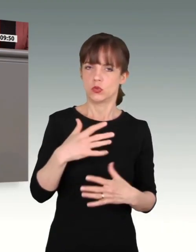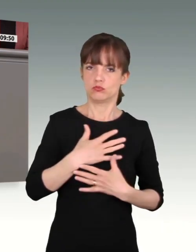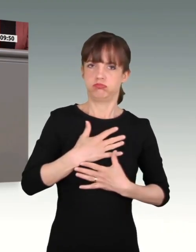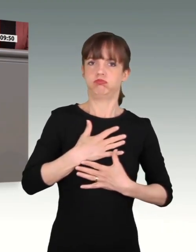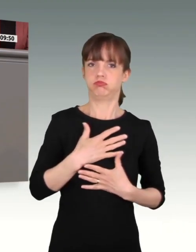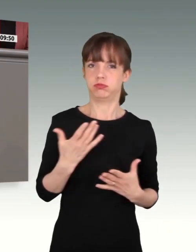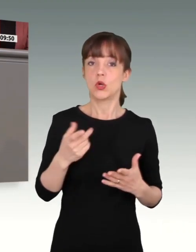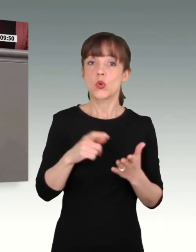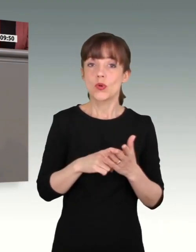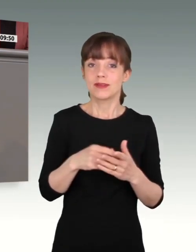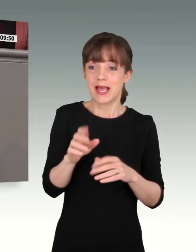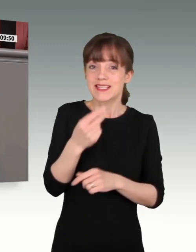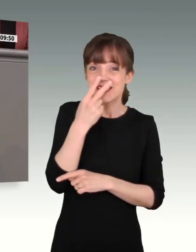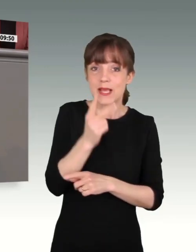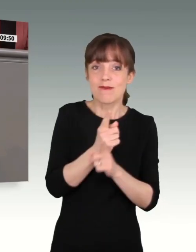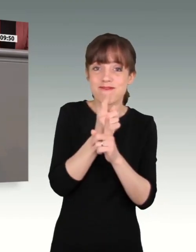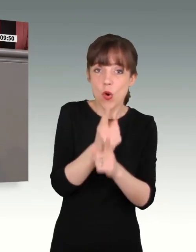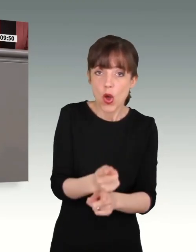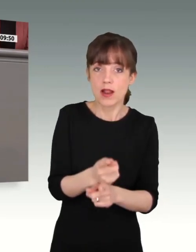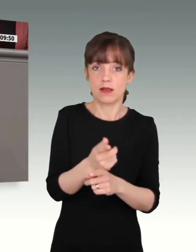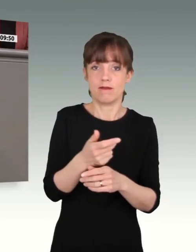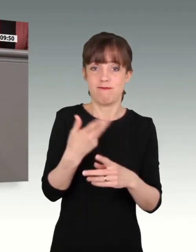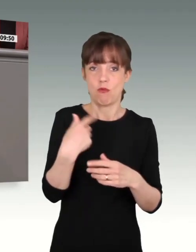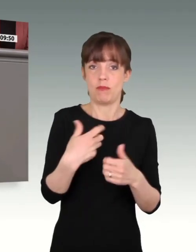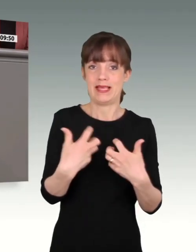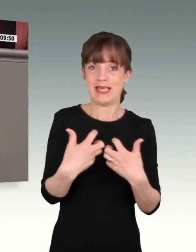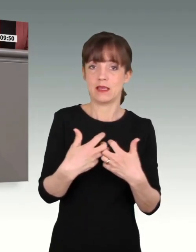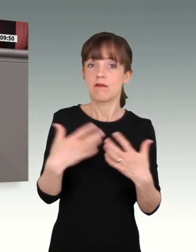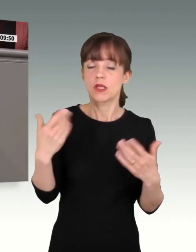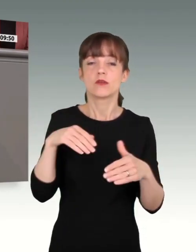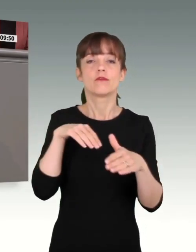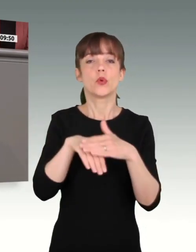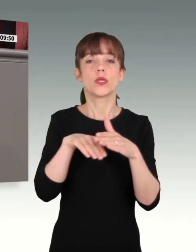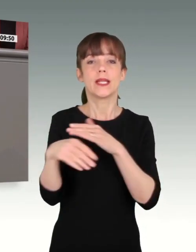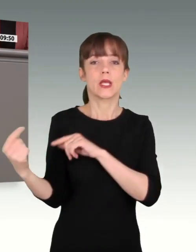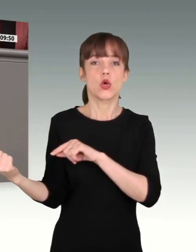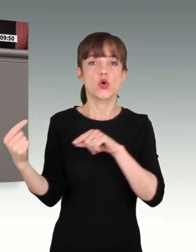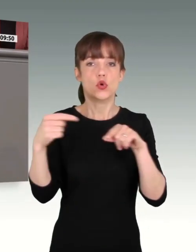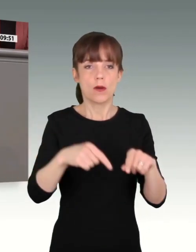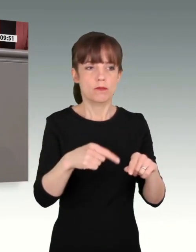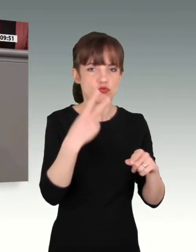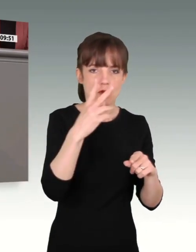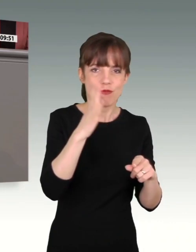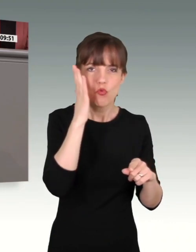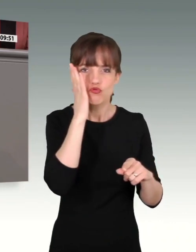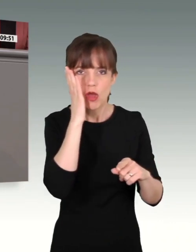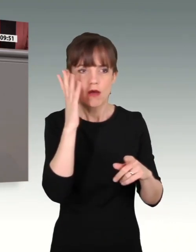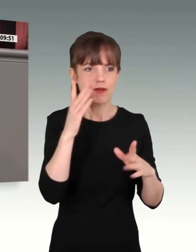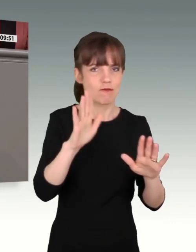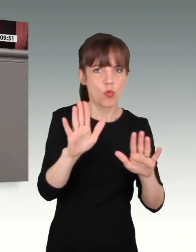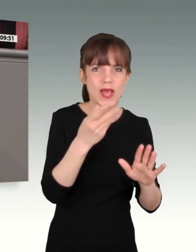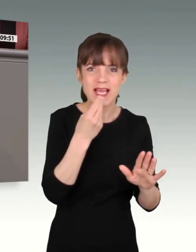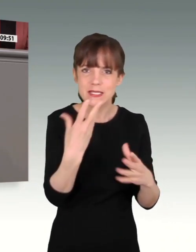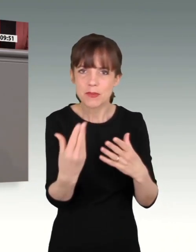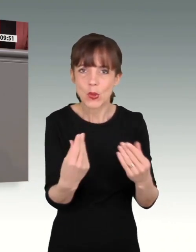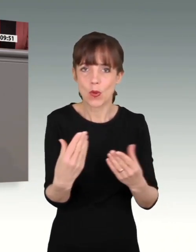Auswirkungen des Krieges, wie zum Beispiel die Ankunft und die Unterbringung von Flüchtlingen, das für mich und die überwiegende Mehrheit in